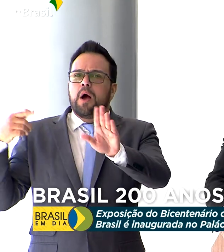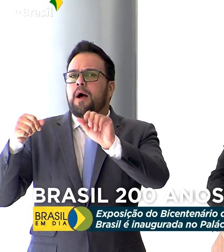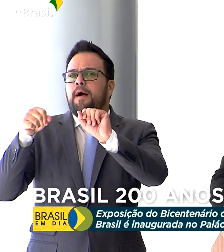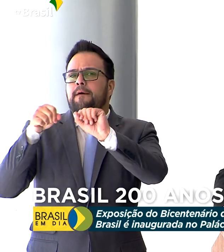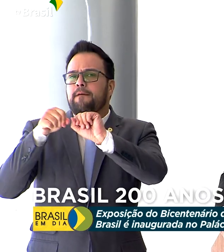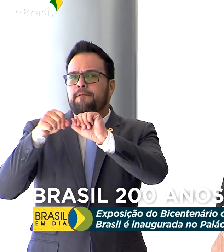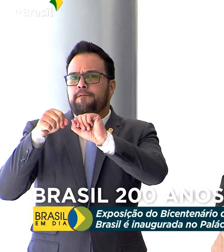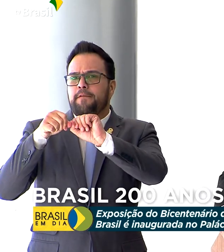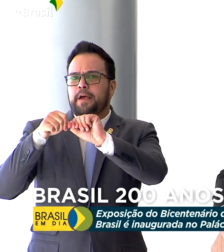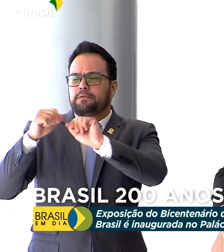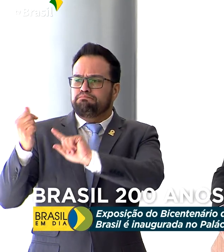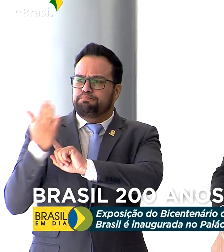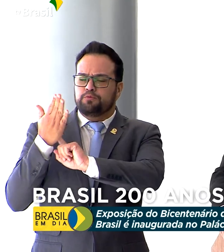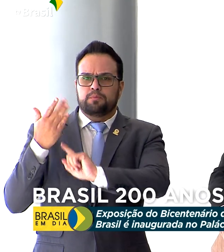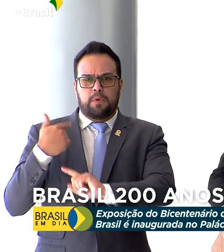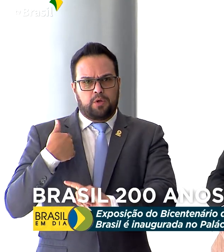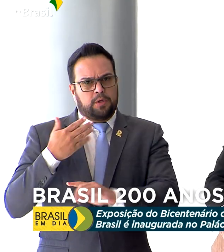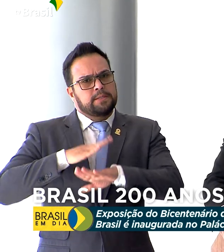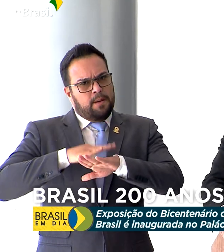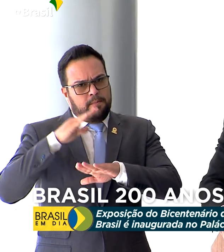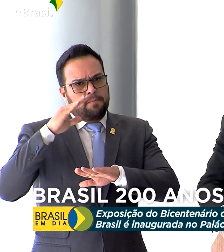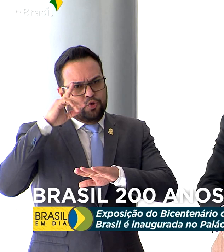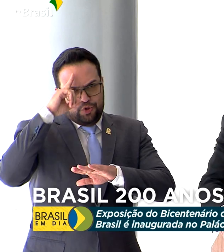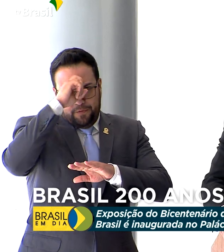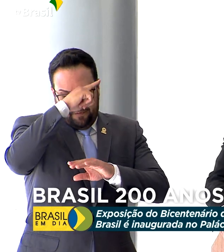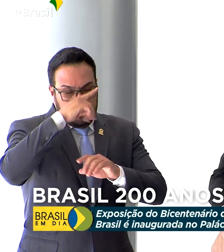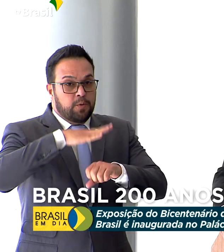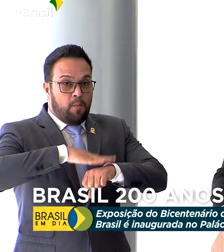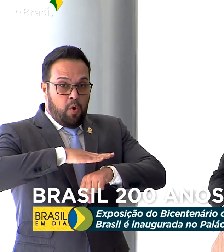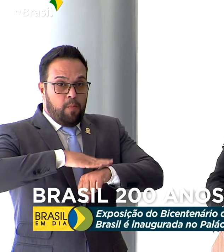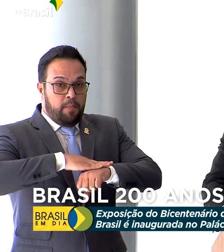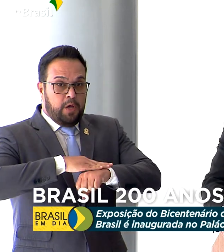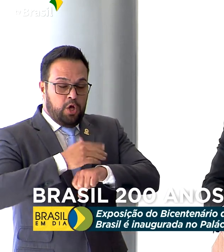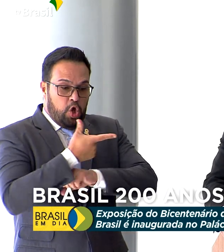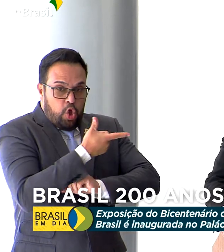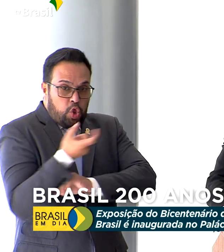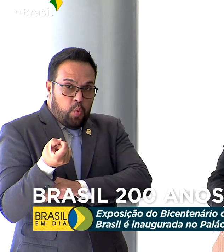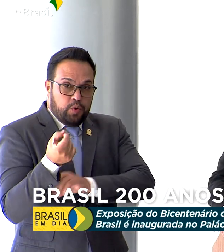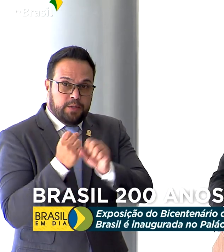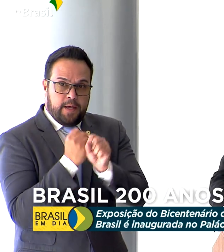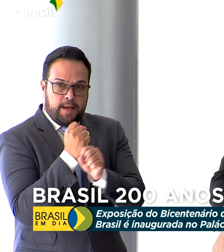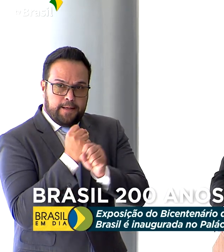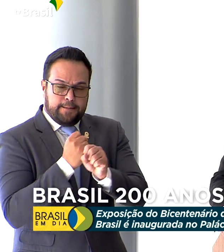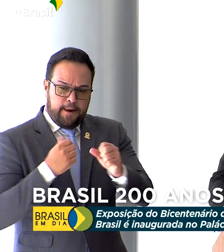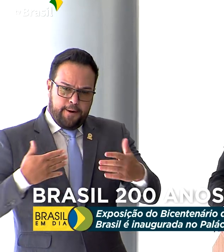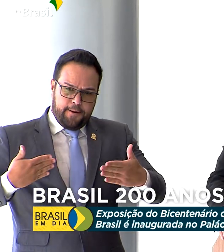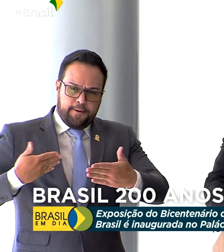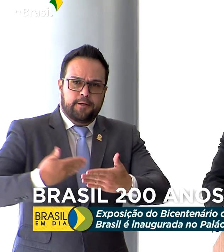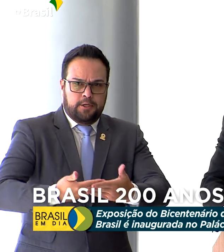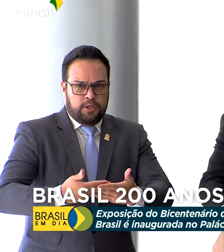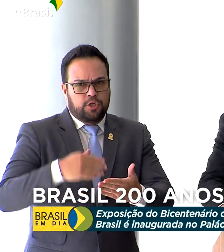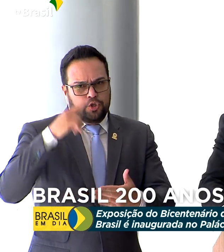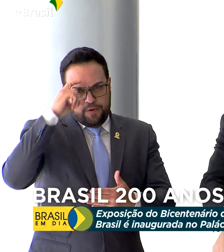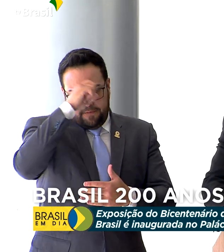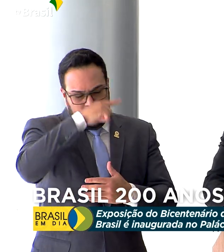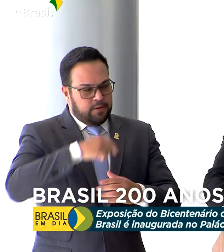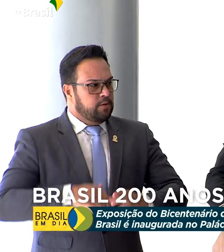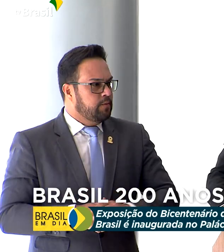Momentos difíceis que a nação passou ao longo desses 200 anos e que nos legaram esse grande